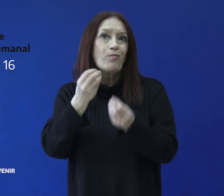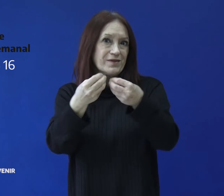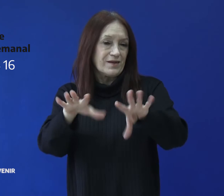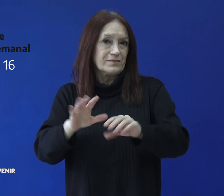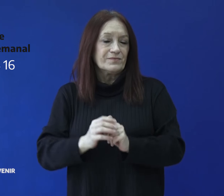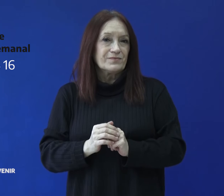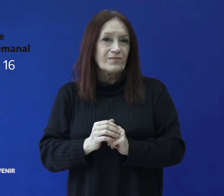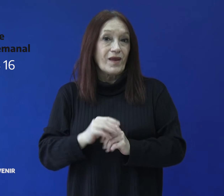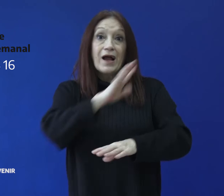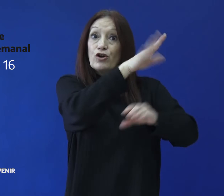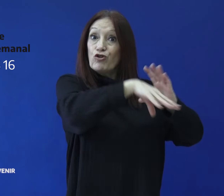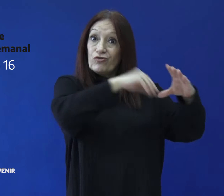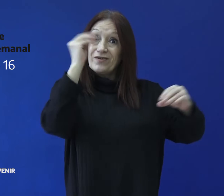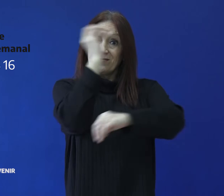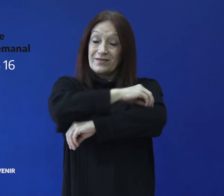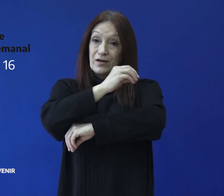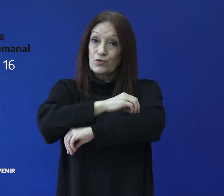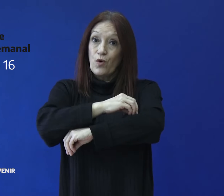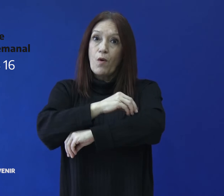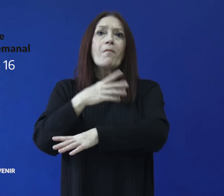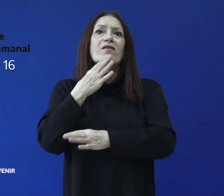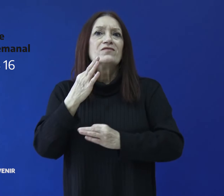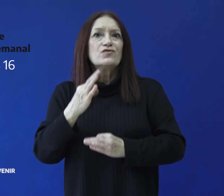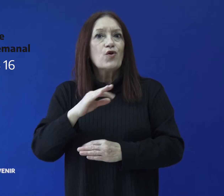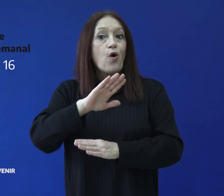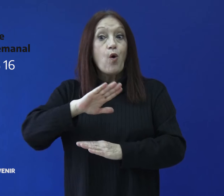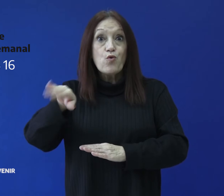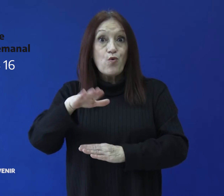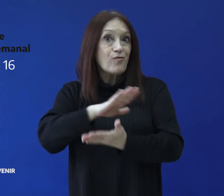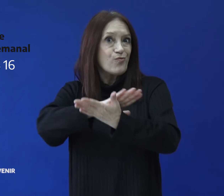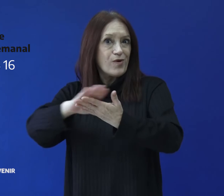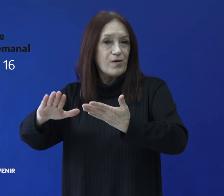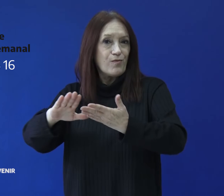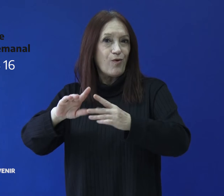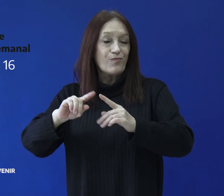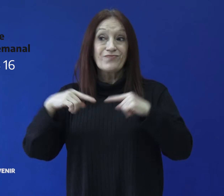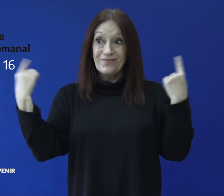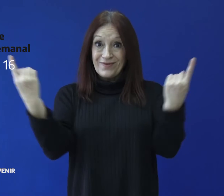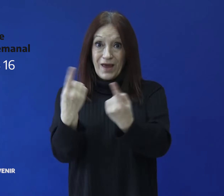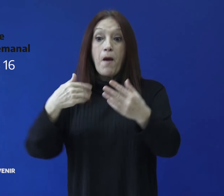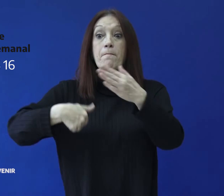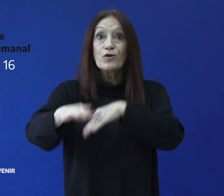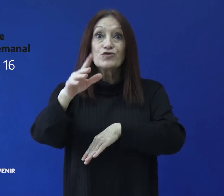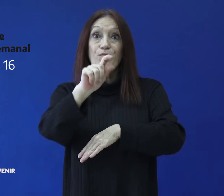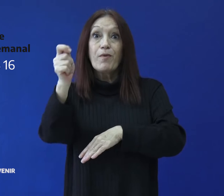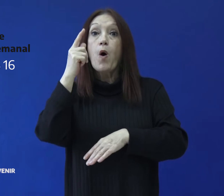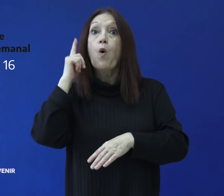Lotería de Santa Cruz dispondrá de un nuevo salón de juegos a partir del mes que viene y pondrá en marcha la quiniela